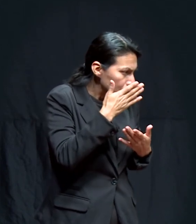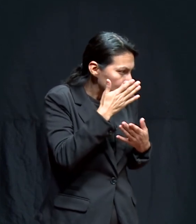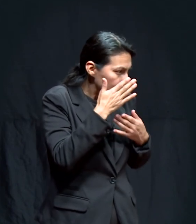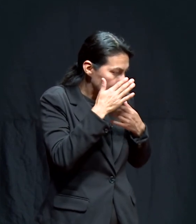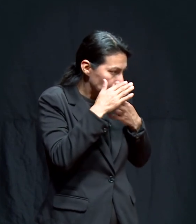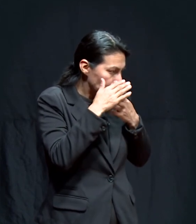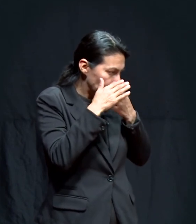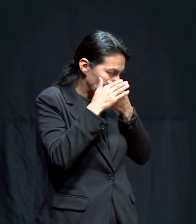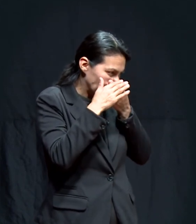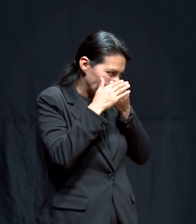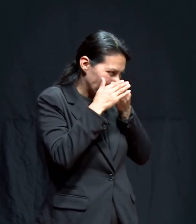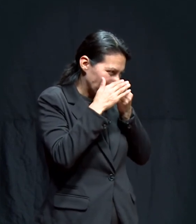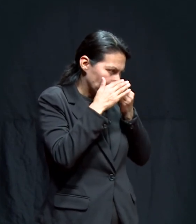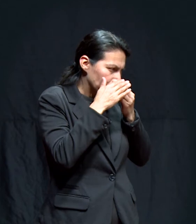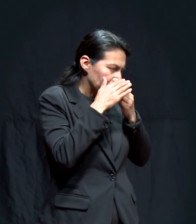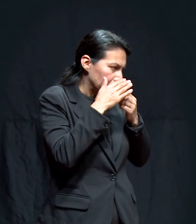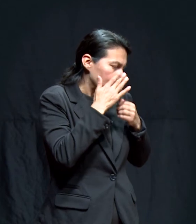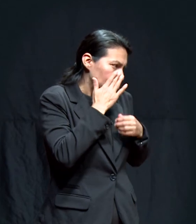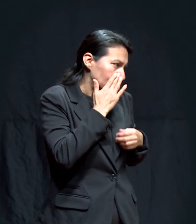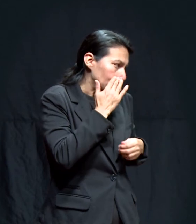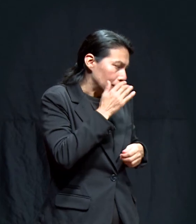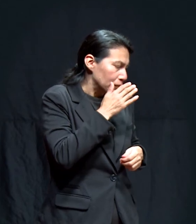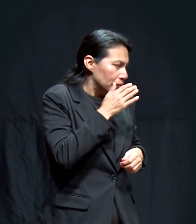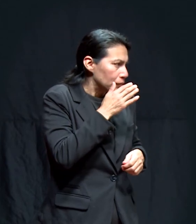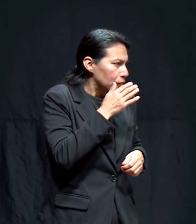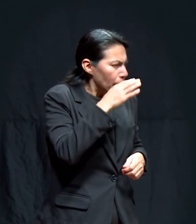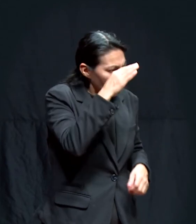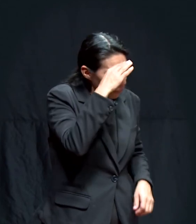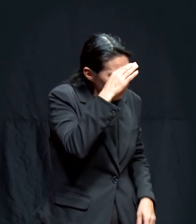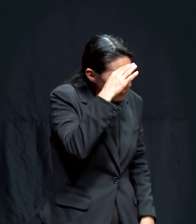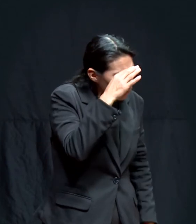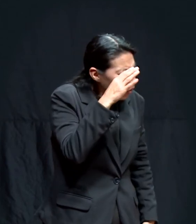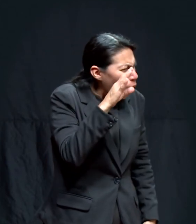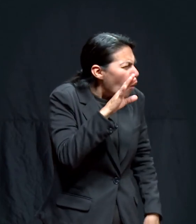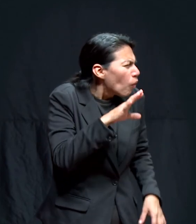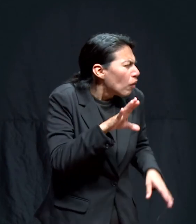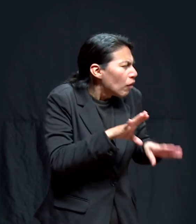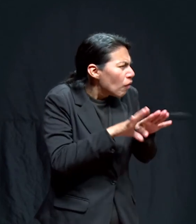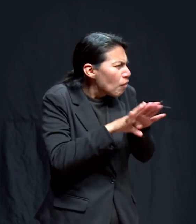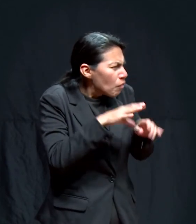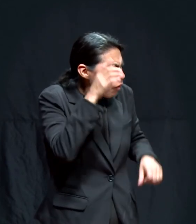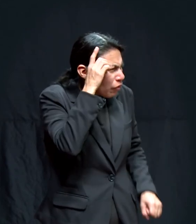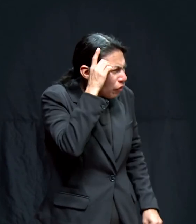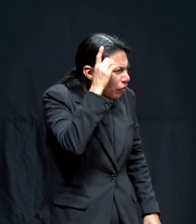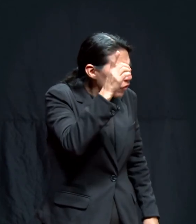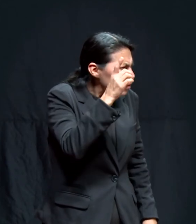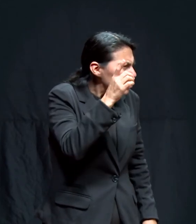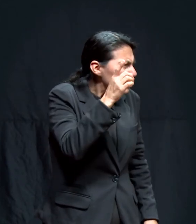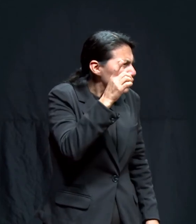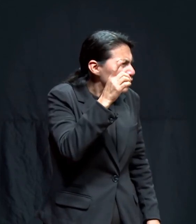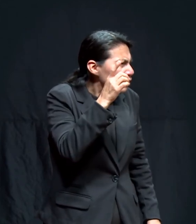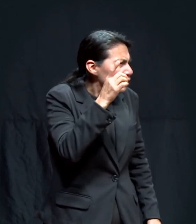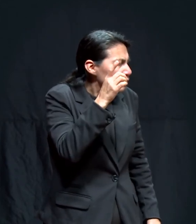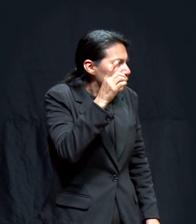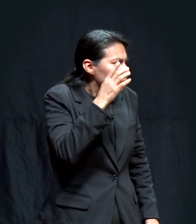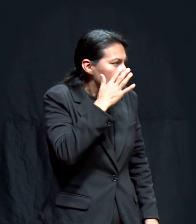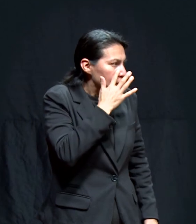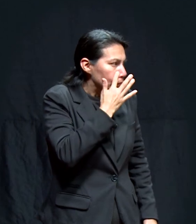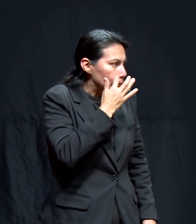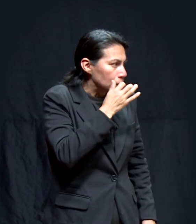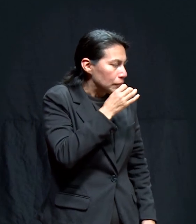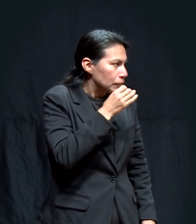pensando profundamente en lo que usted ha comentado. Realmente Dios se revela a todo aquel que